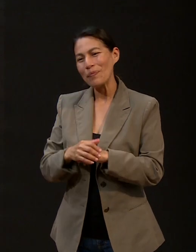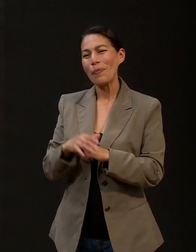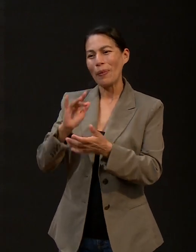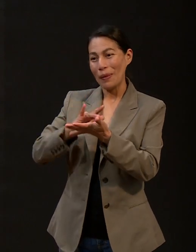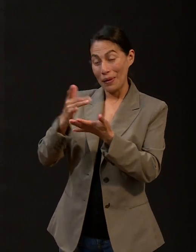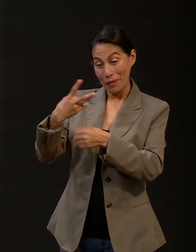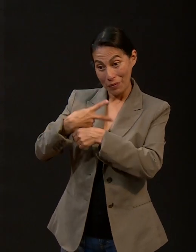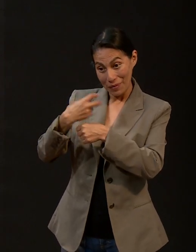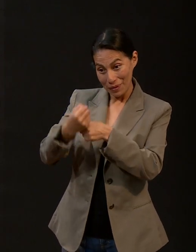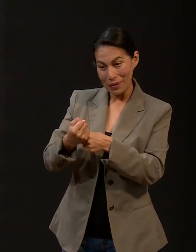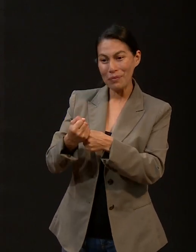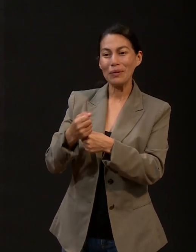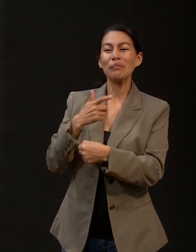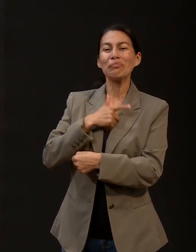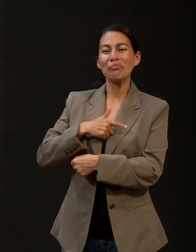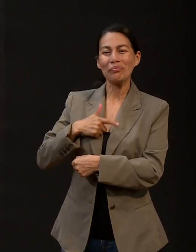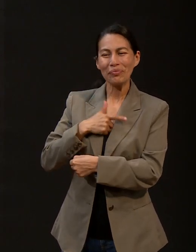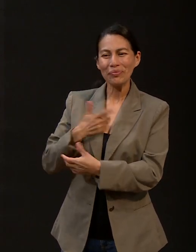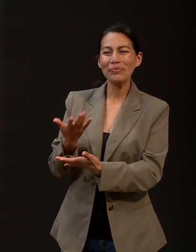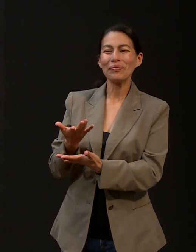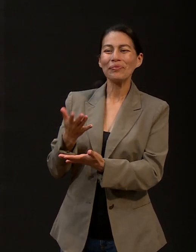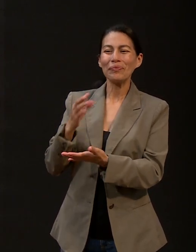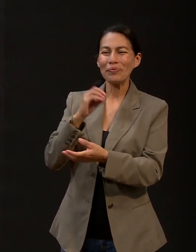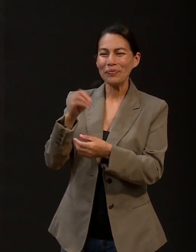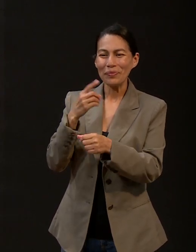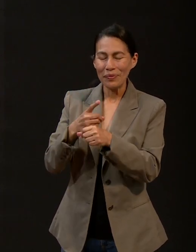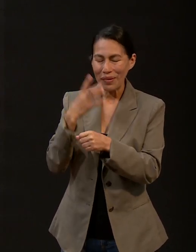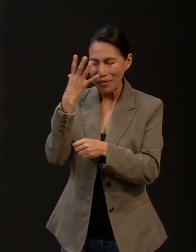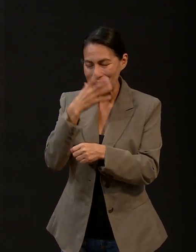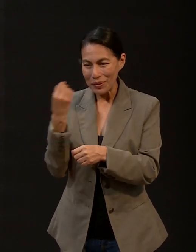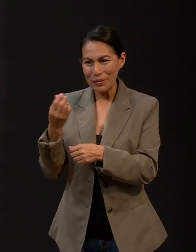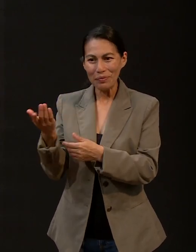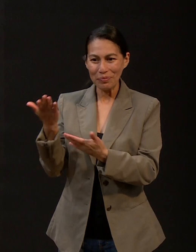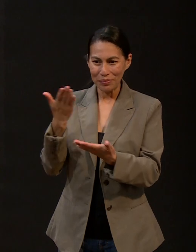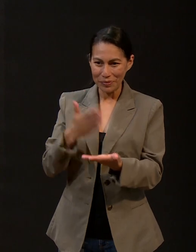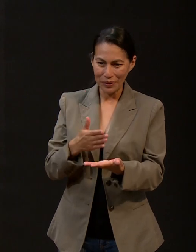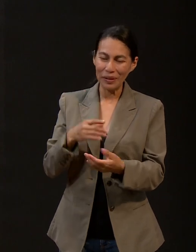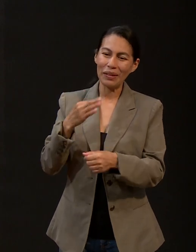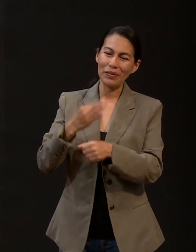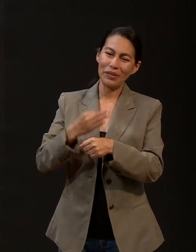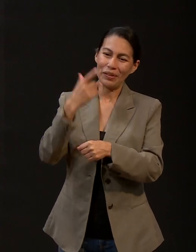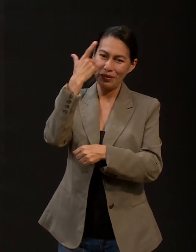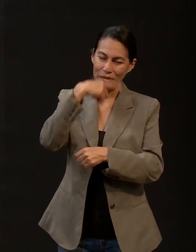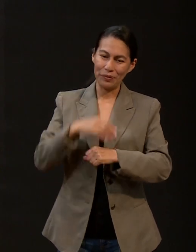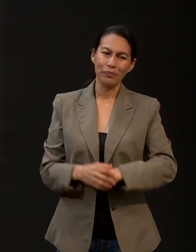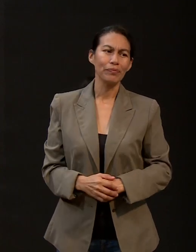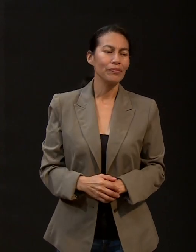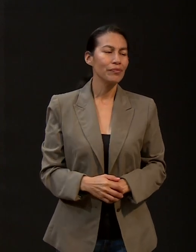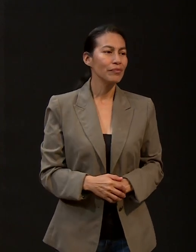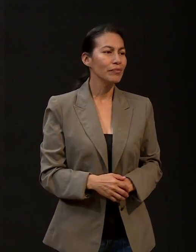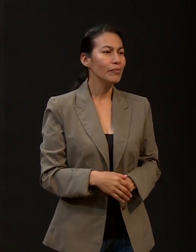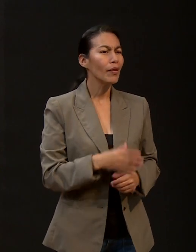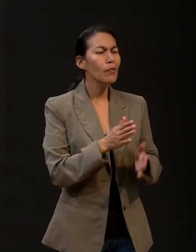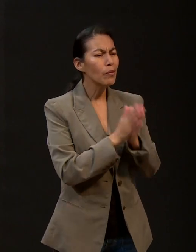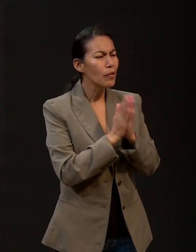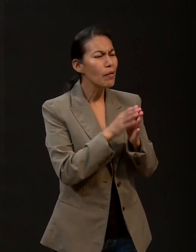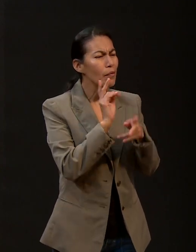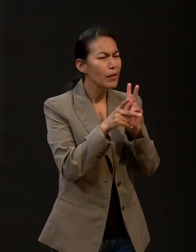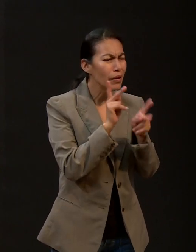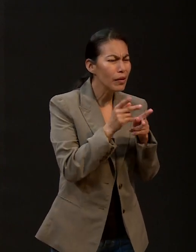privilegio acompañarlo en esta noche. Amén. Cuéntanos algo de ti, de tu trasfondo, qué haces,